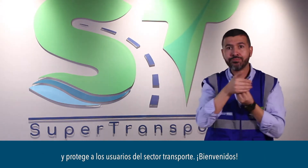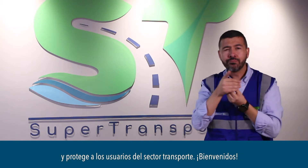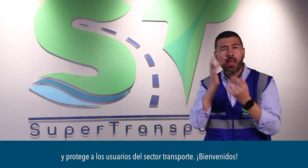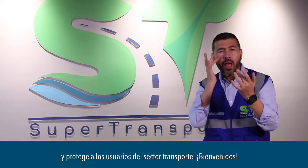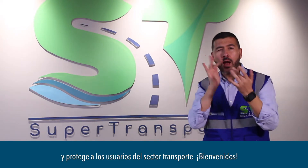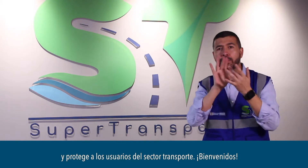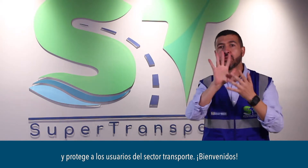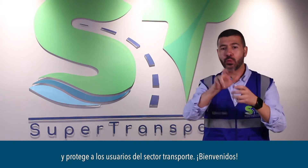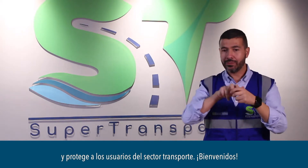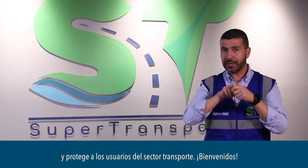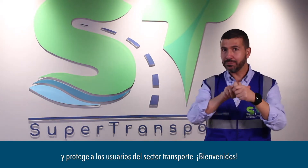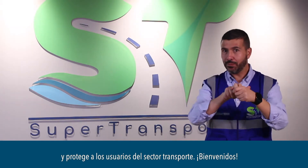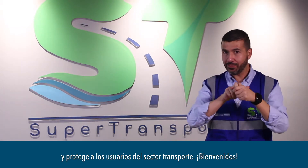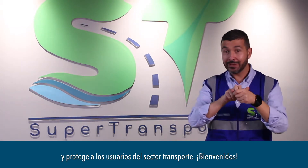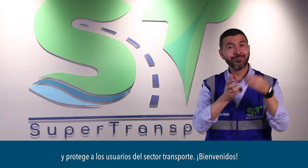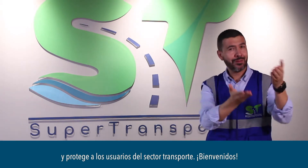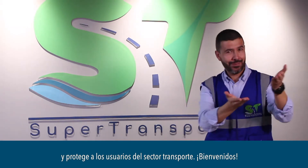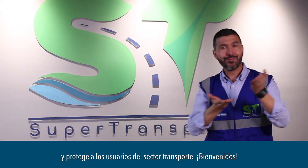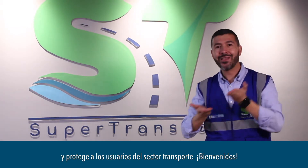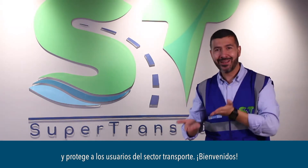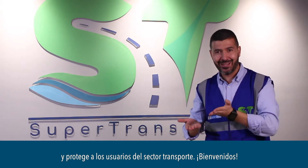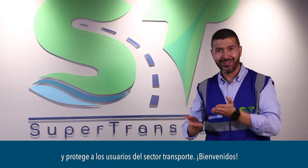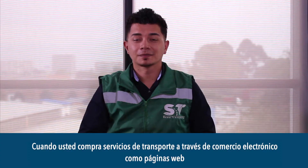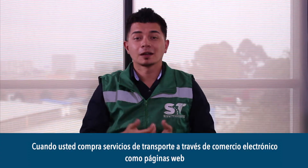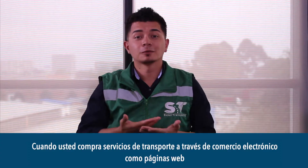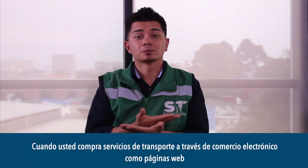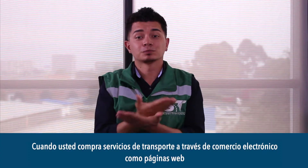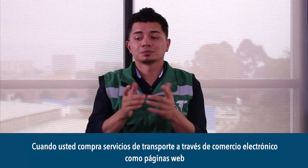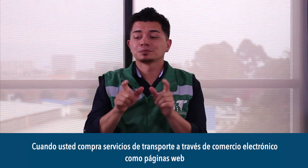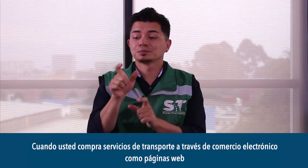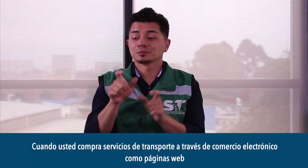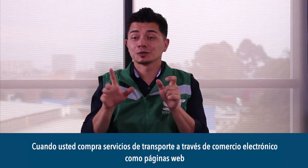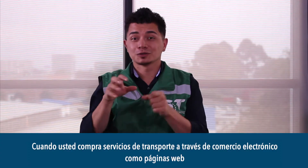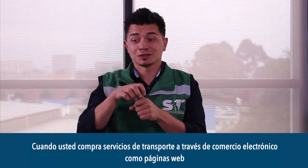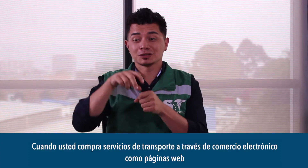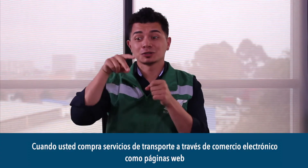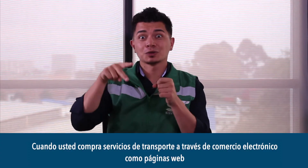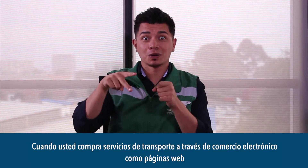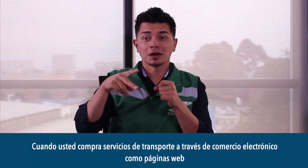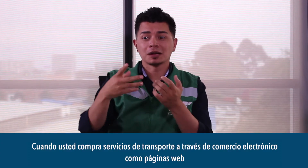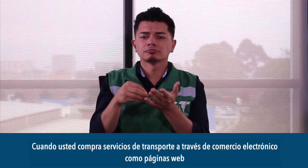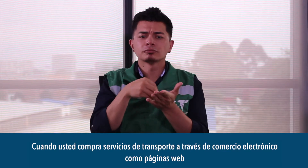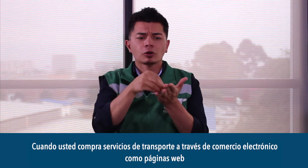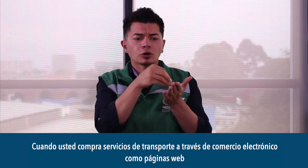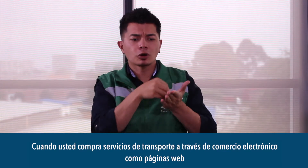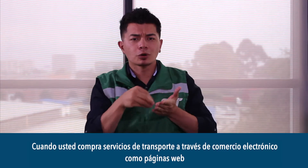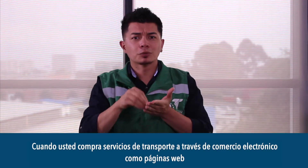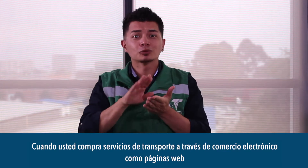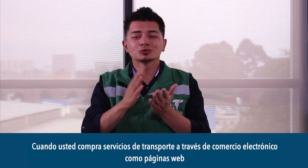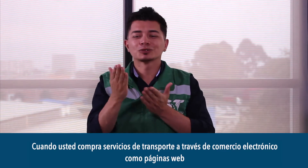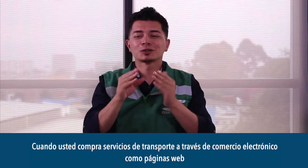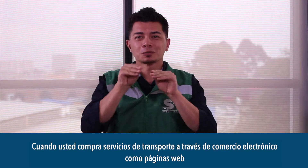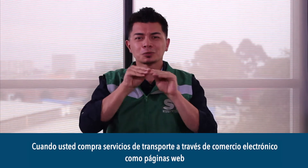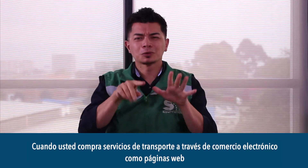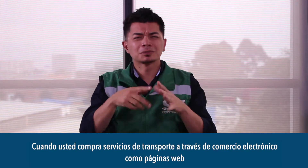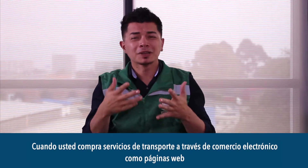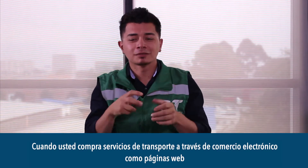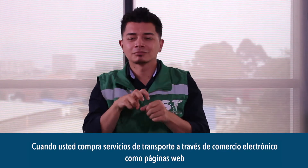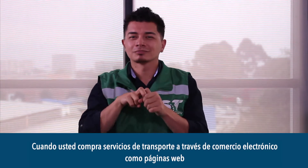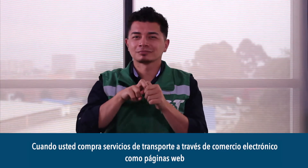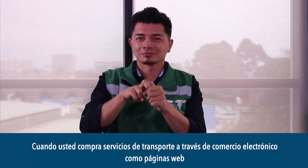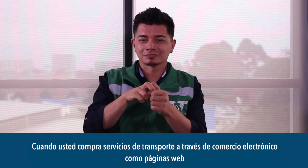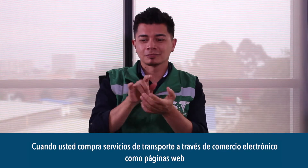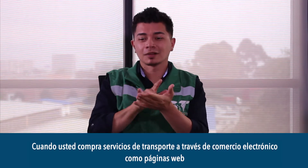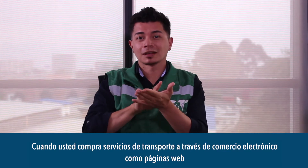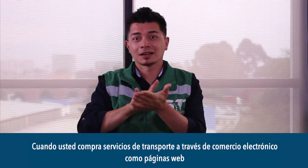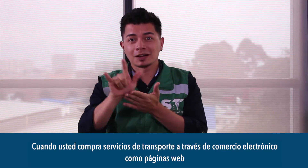del sector transporte bienvenidos cuando usted compra servicios de transporte a través de comercio